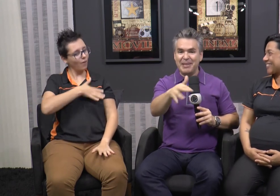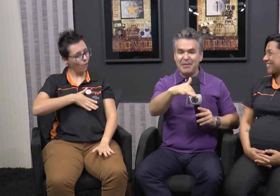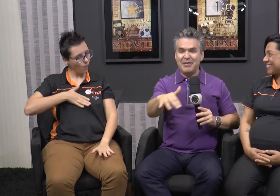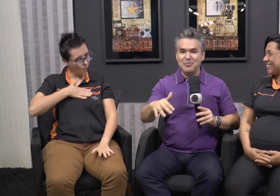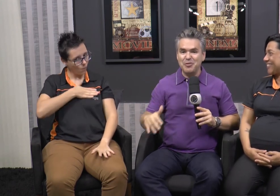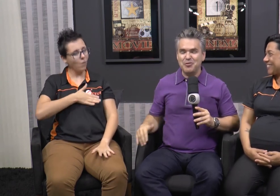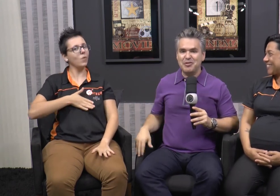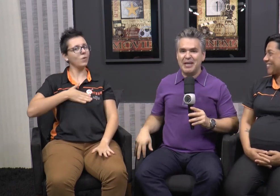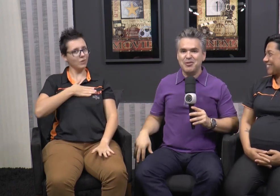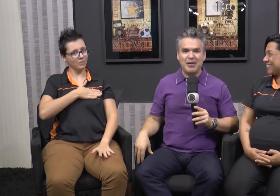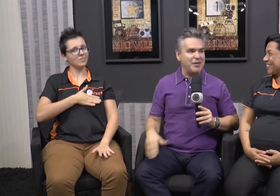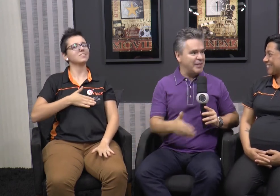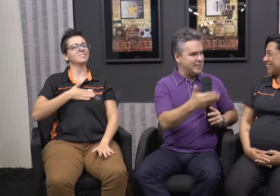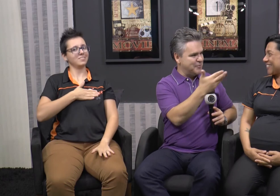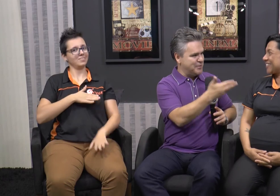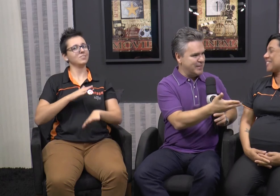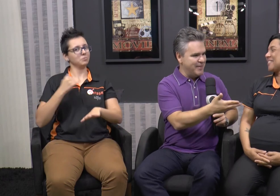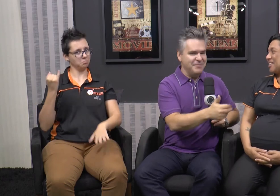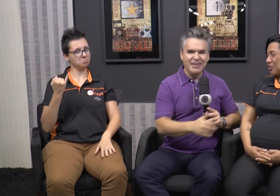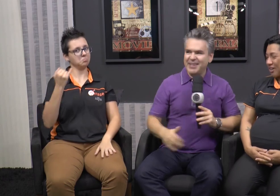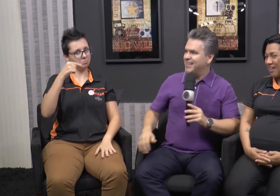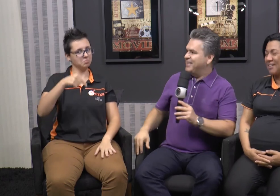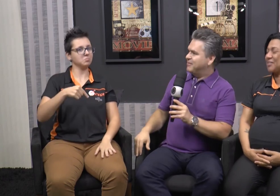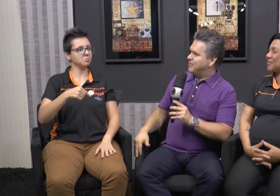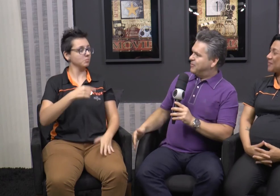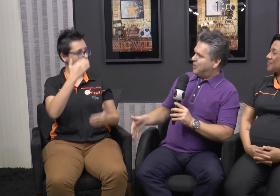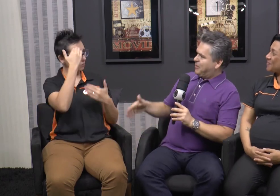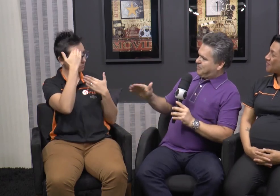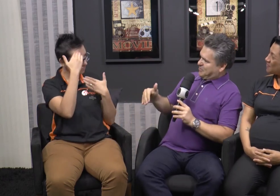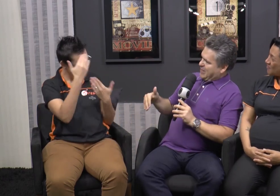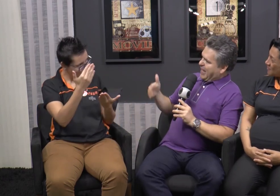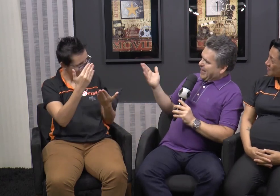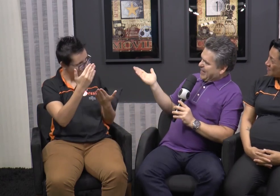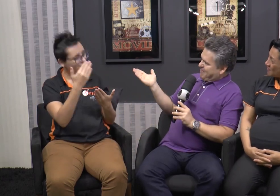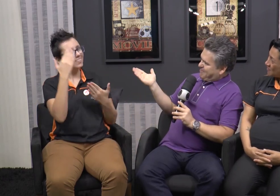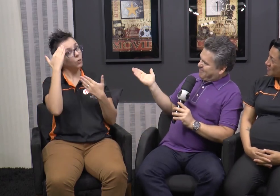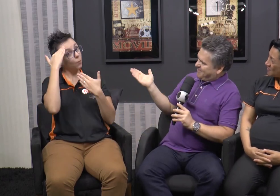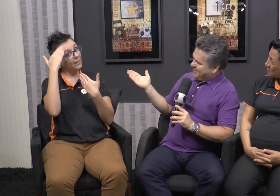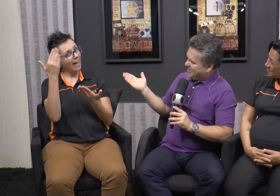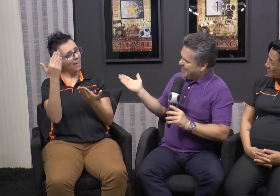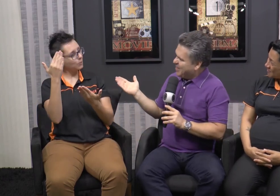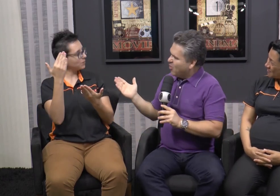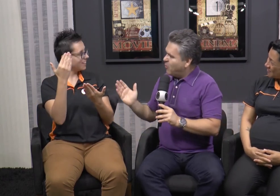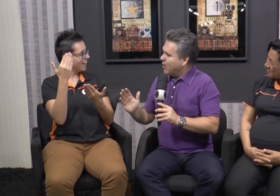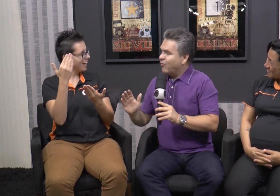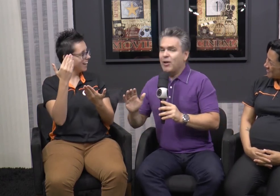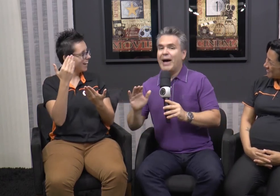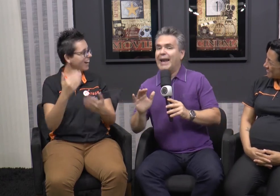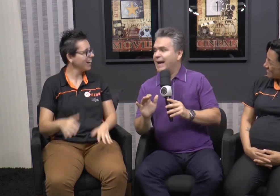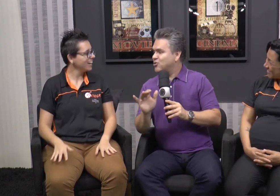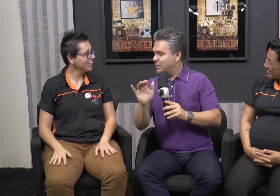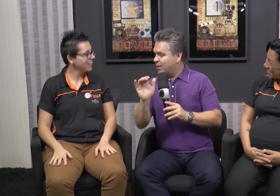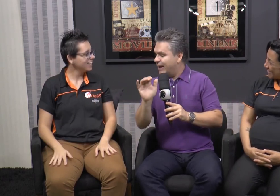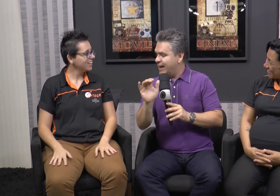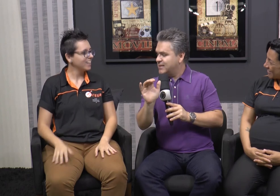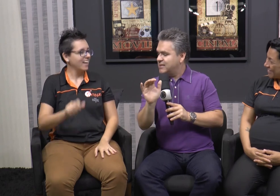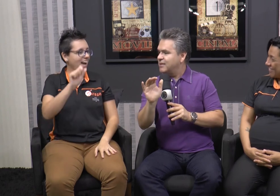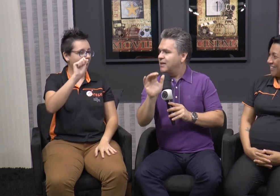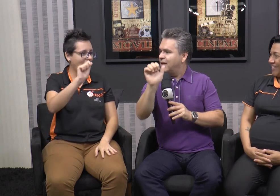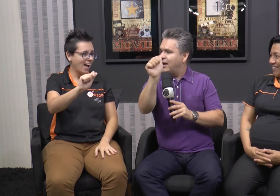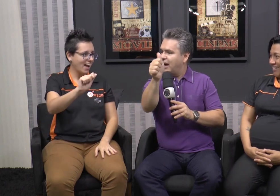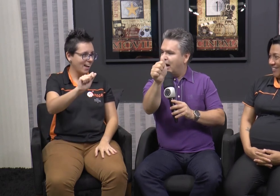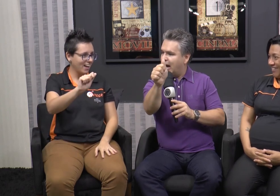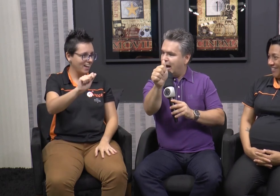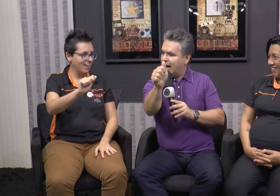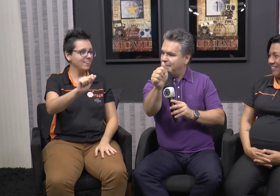banda que também faz muito sucesso. Quero agradecer você. Eu quero agradecer. Aline, como é que eu falo Alex? é que é o Alex?